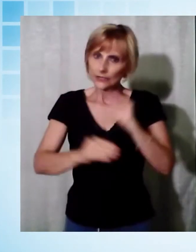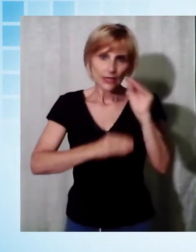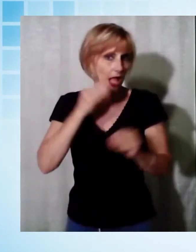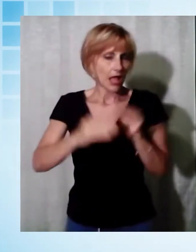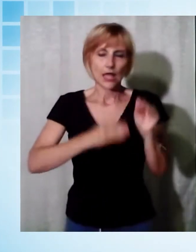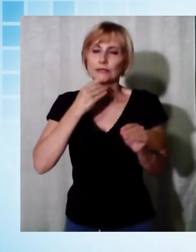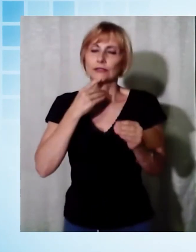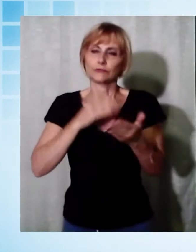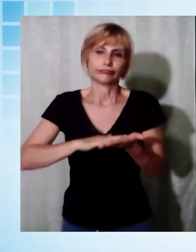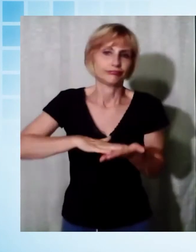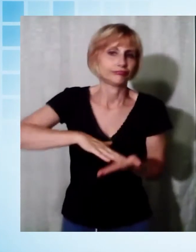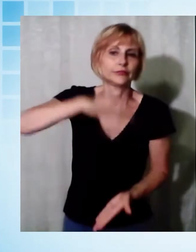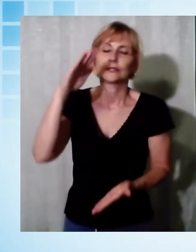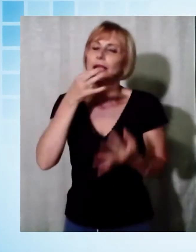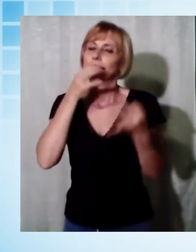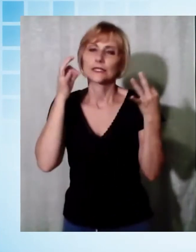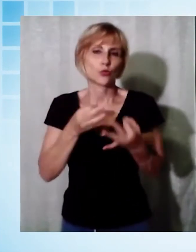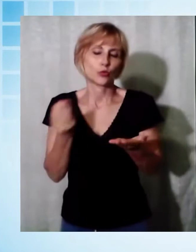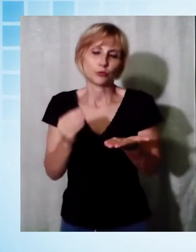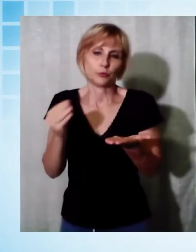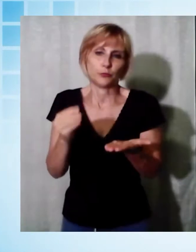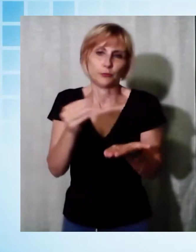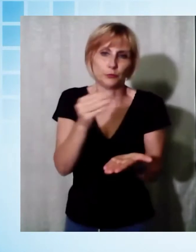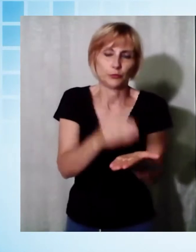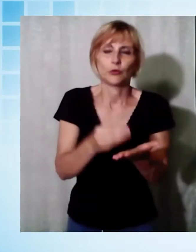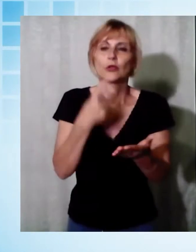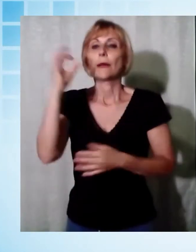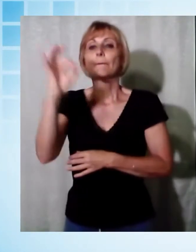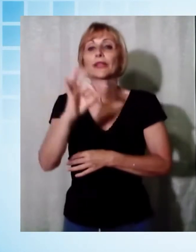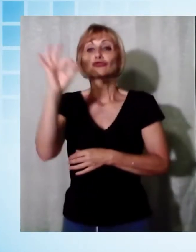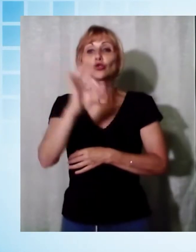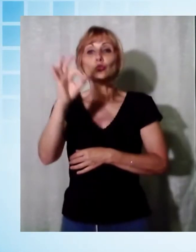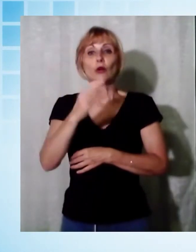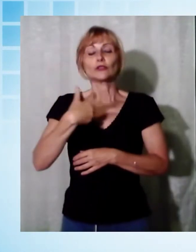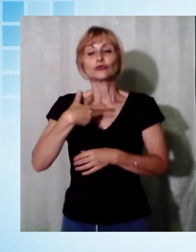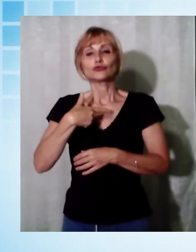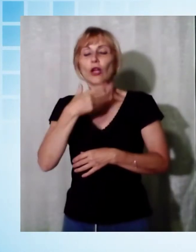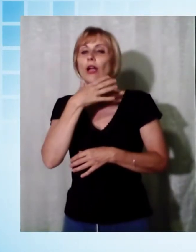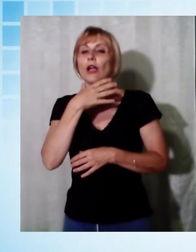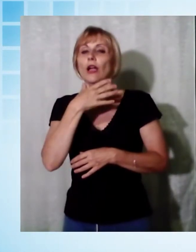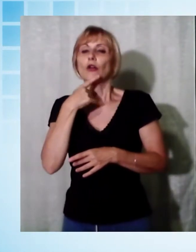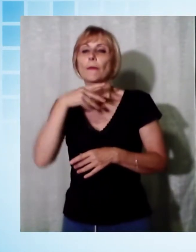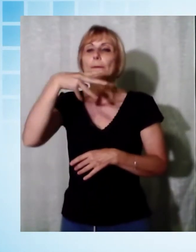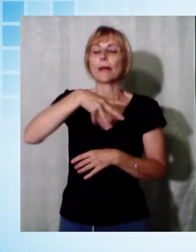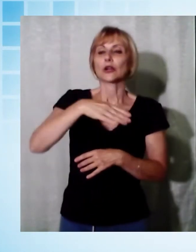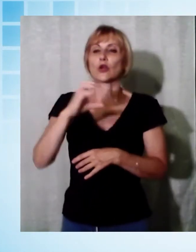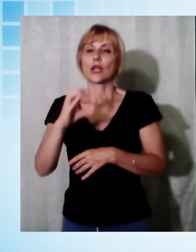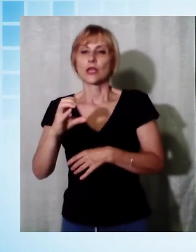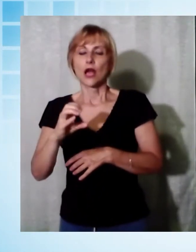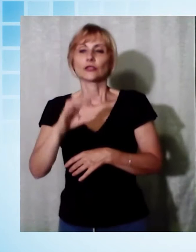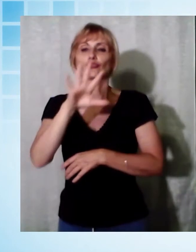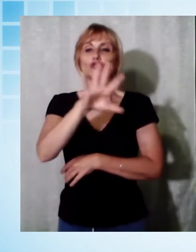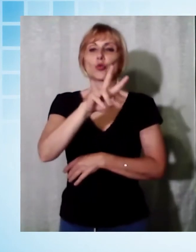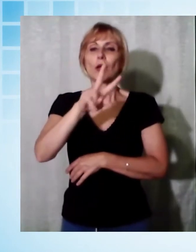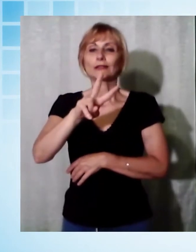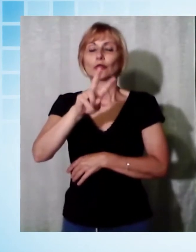entro il 12 luglio. Per gli amanti delle statistiche ricordiamo il fantastico e inavvicinabile record di Marco Gaillardo in 52 minuti e 52